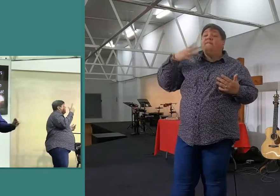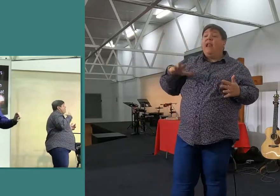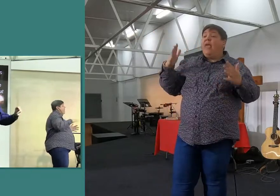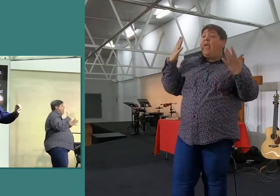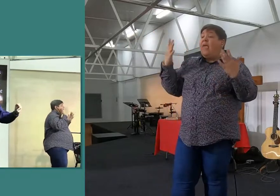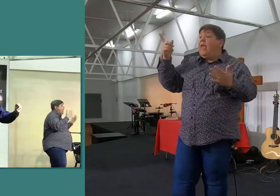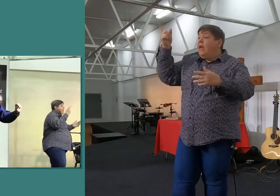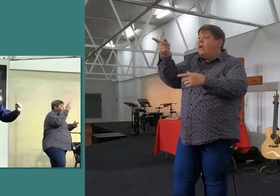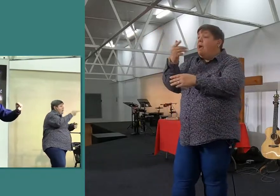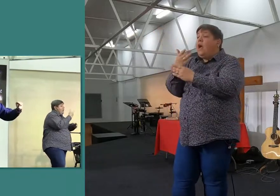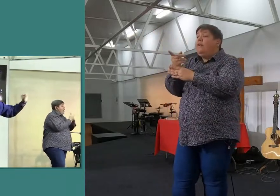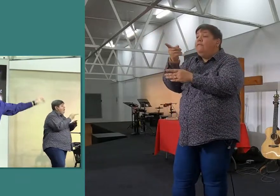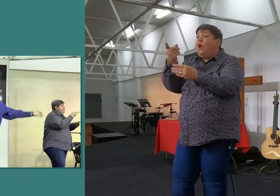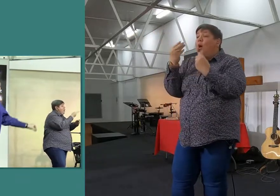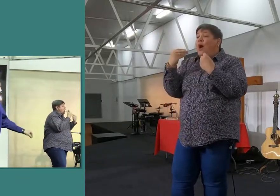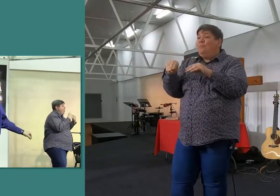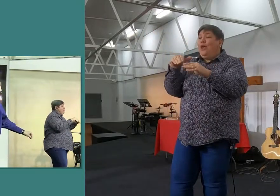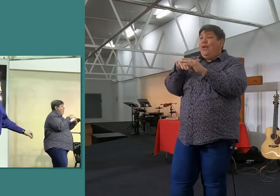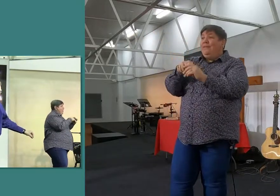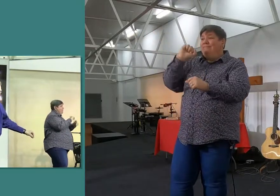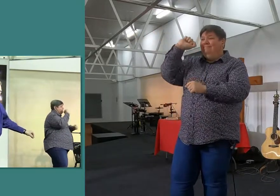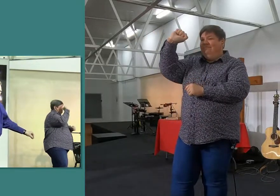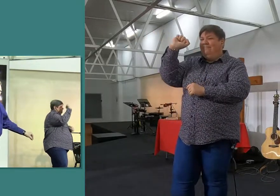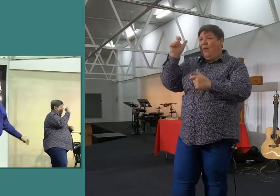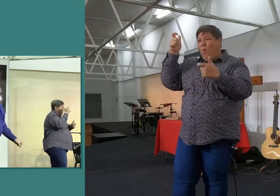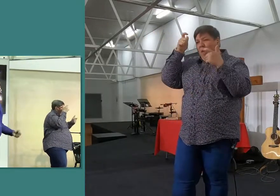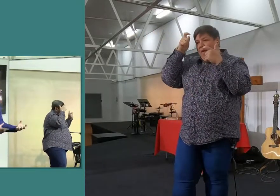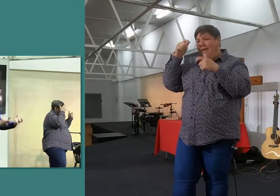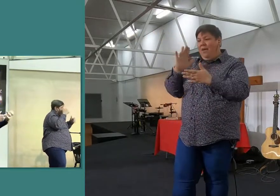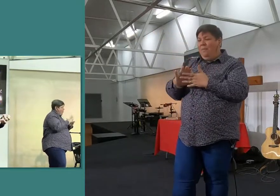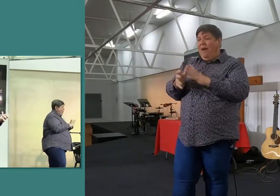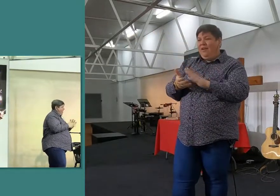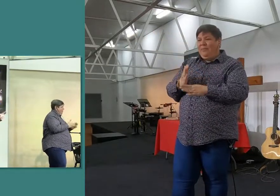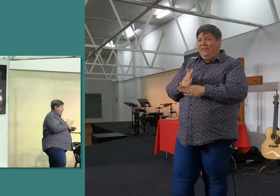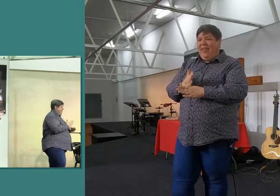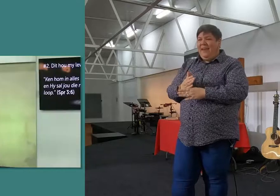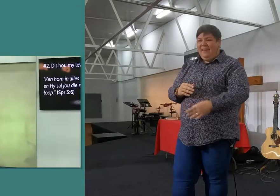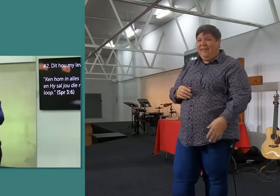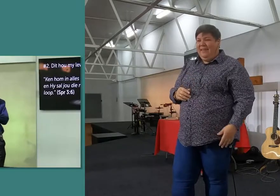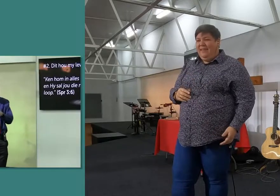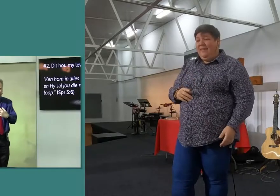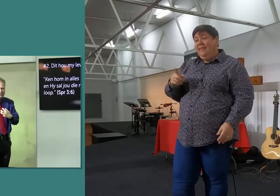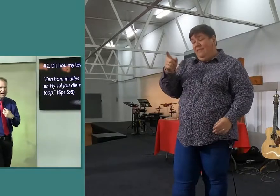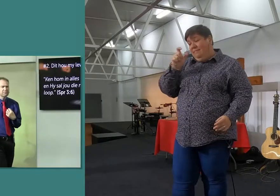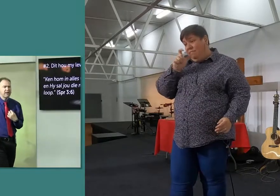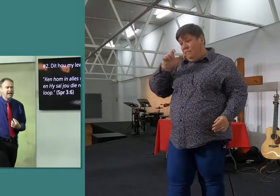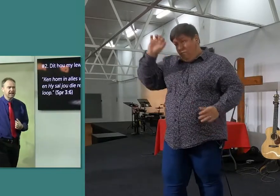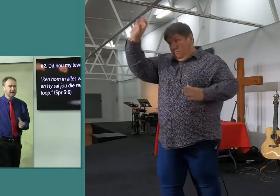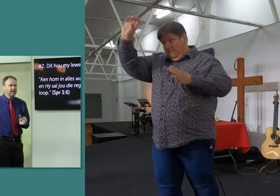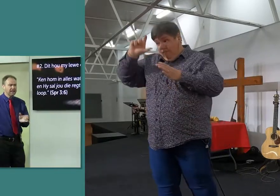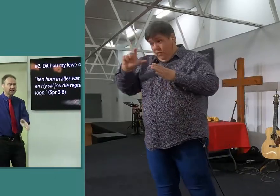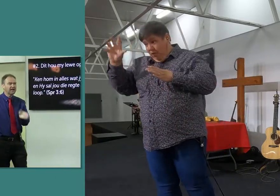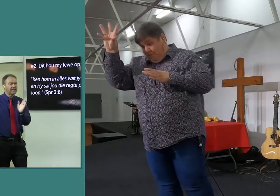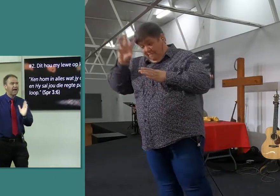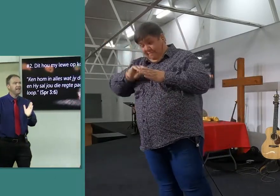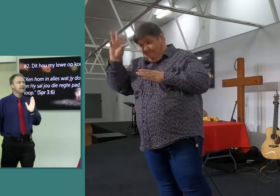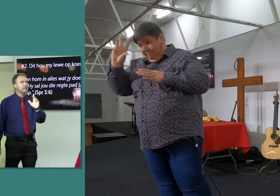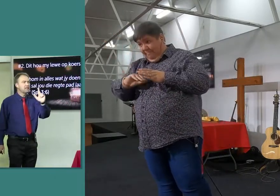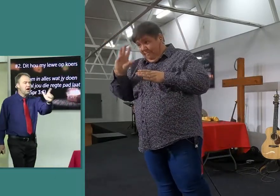gebruik, in sy koninkrijk. En as ek en jou omkennis, as ek en jy die woord van die Heere in ons hart baare, dan kan hy jou